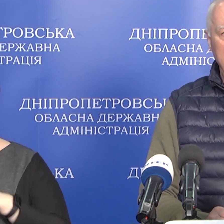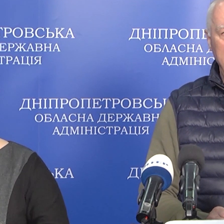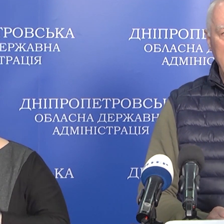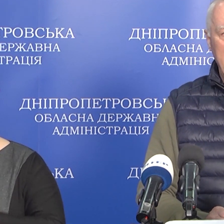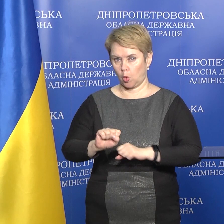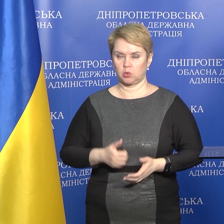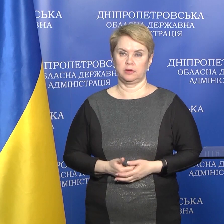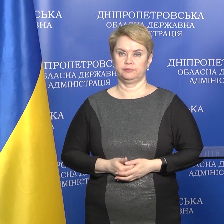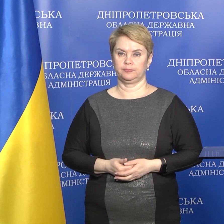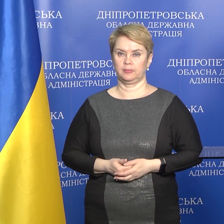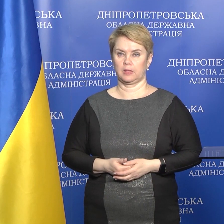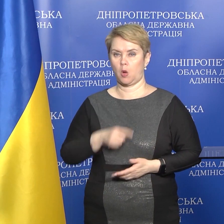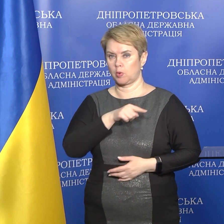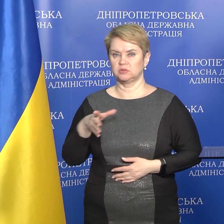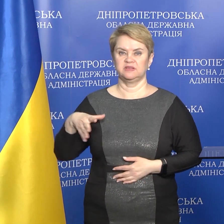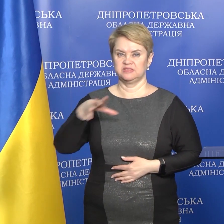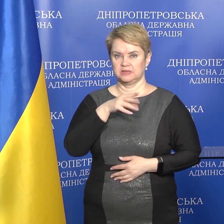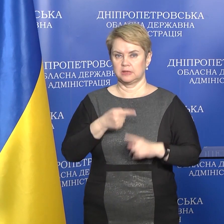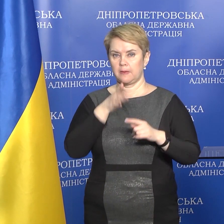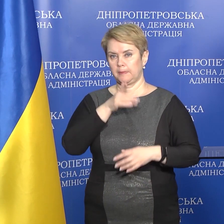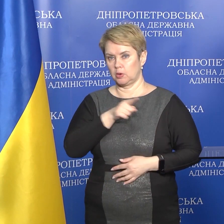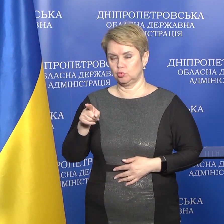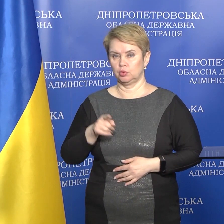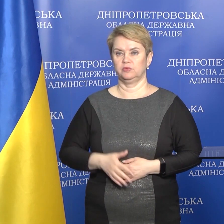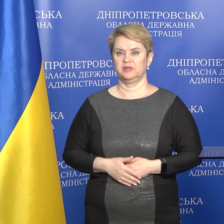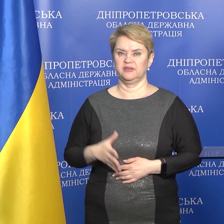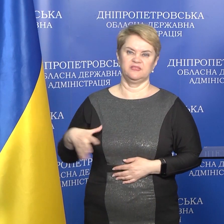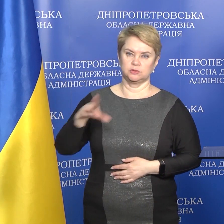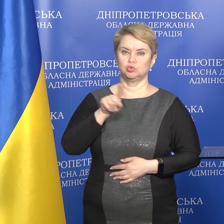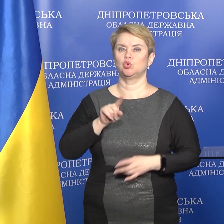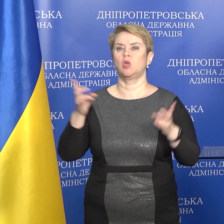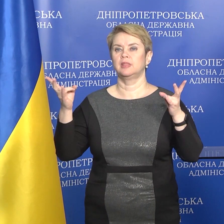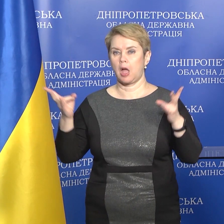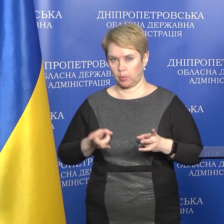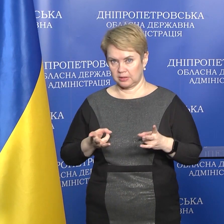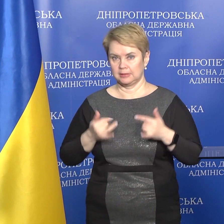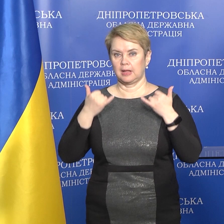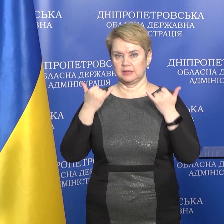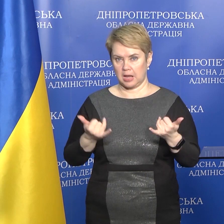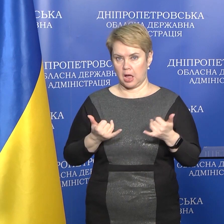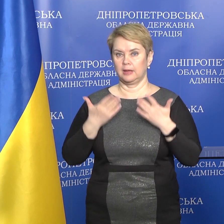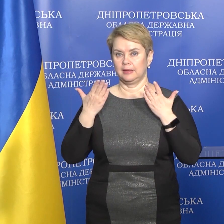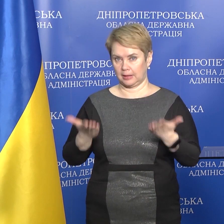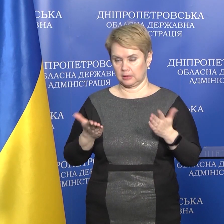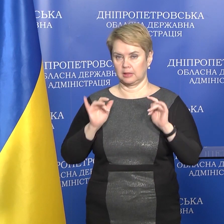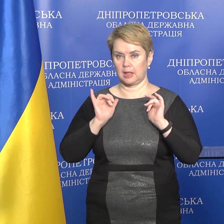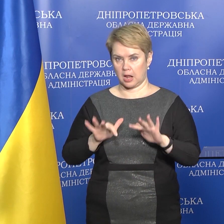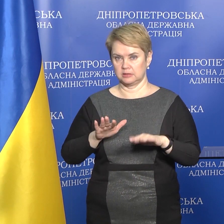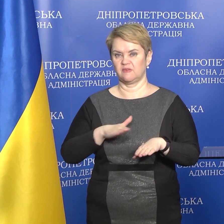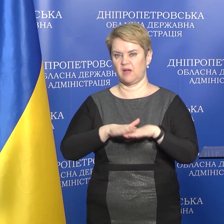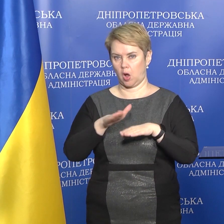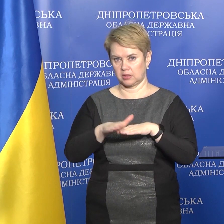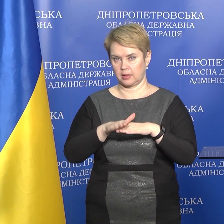обороною на протязі всього цього періоду часу. Все, що необхідно для їхньої діяльності